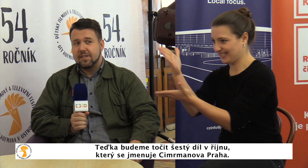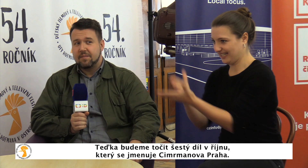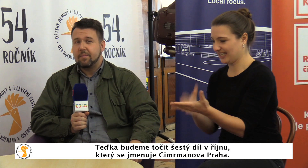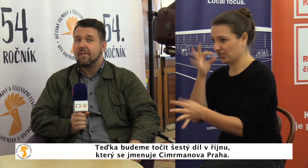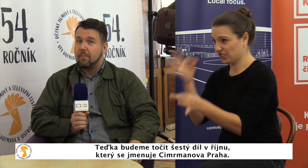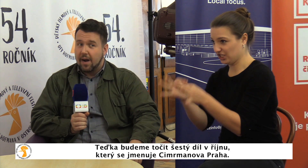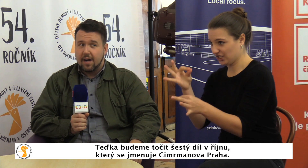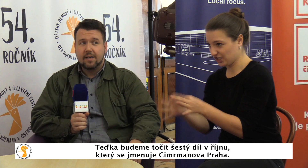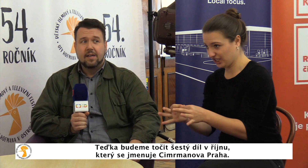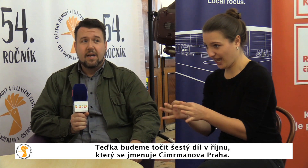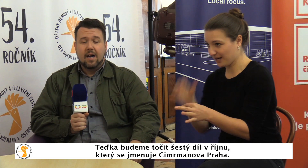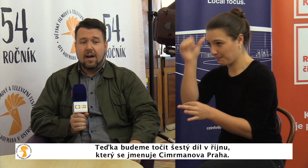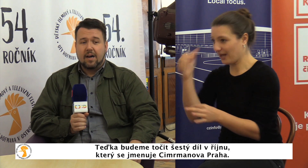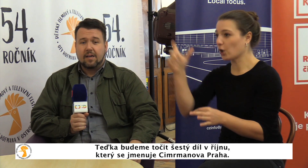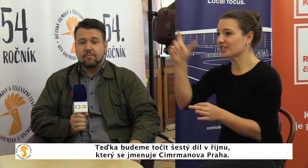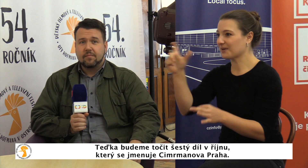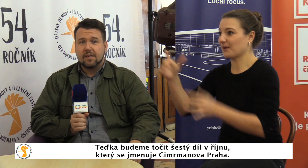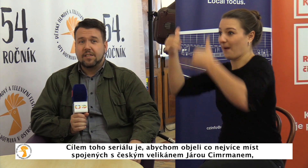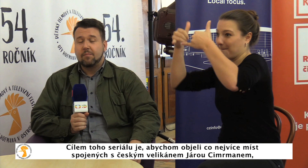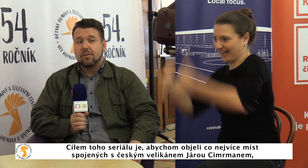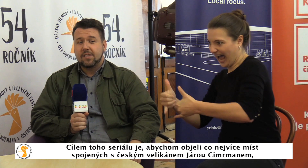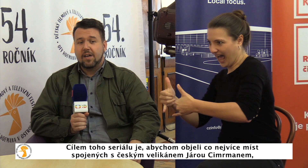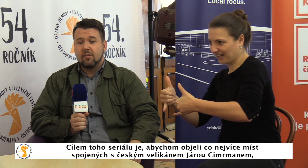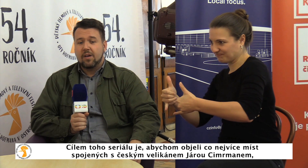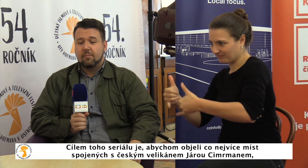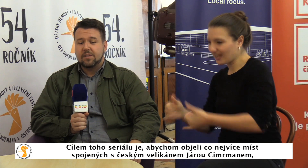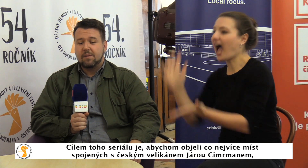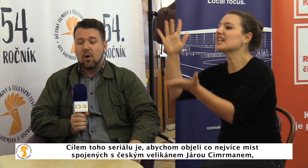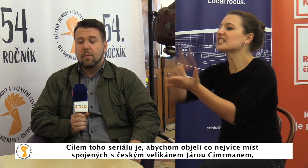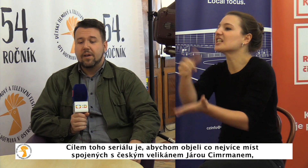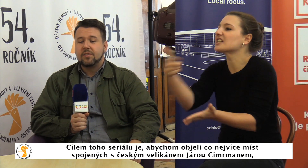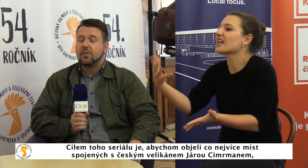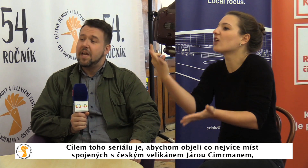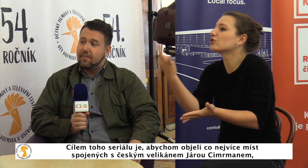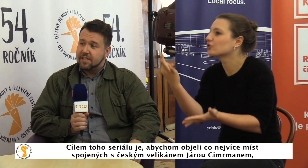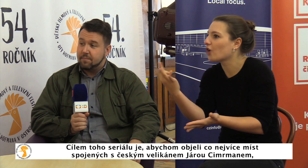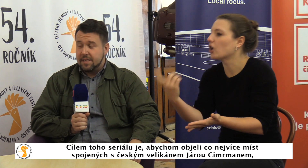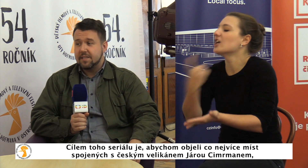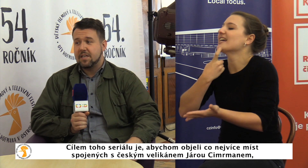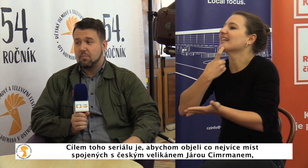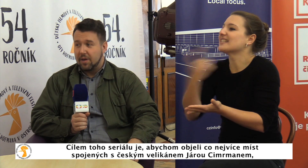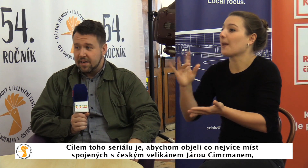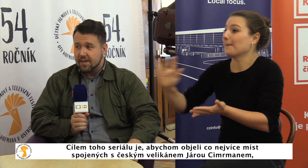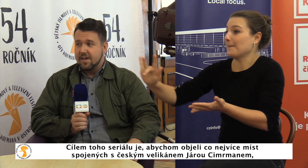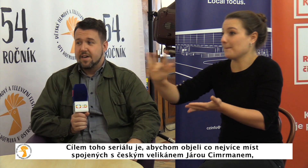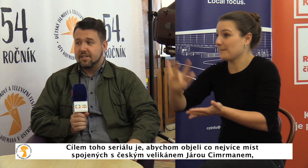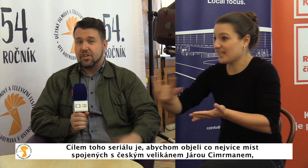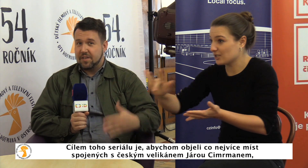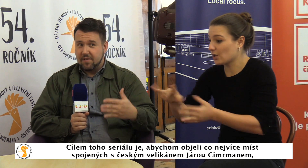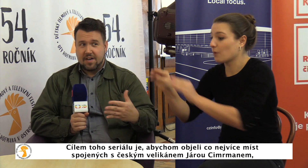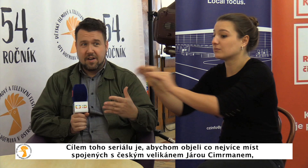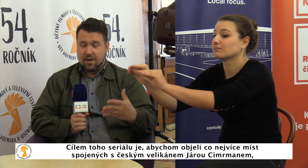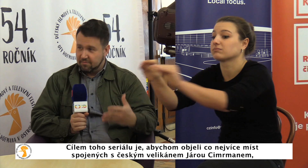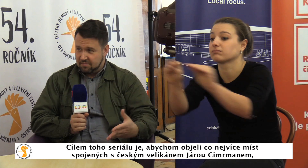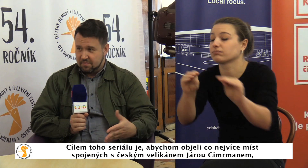který se jmenuje Cimrmanová Praha. A cílem toho seriálu je, aby jsme objeli co nejvíc míst spojených s